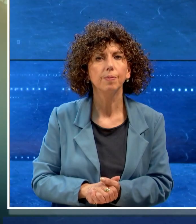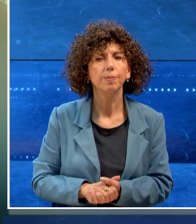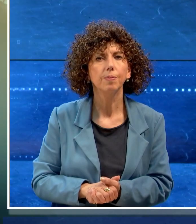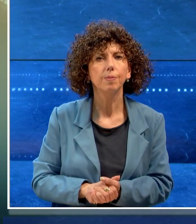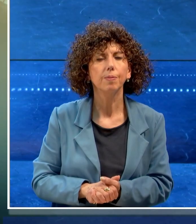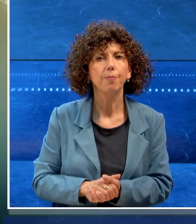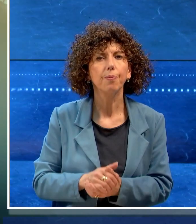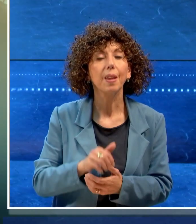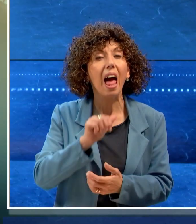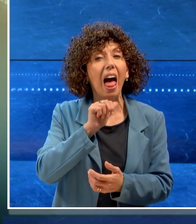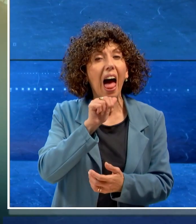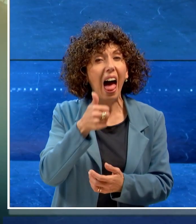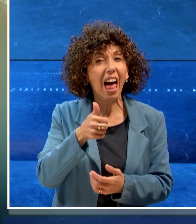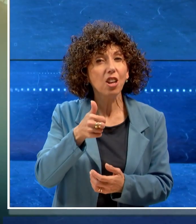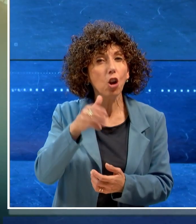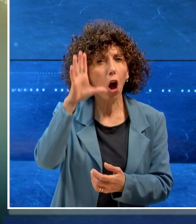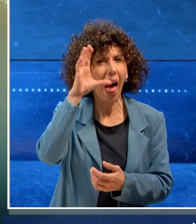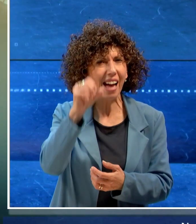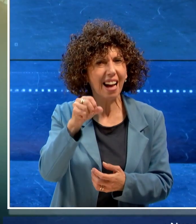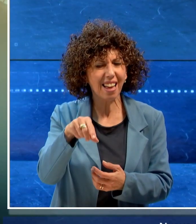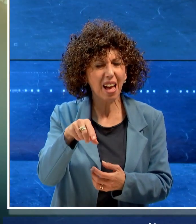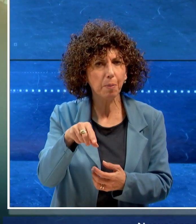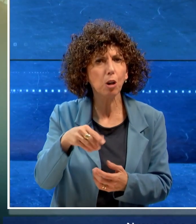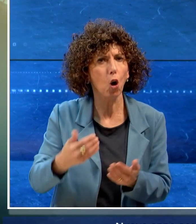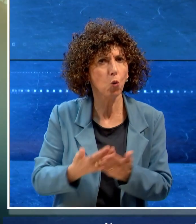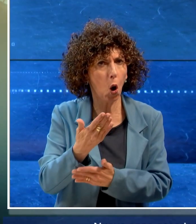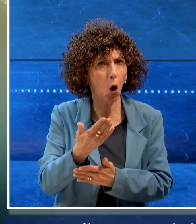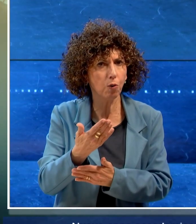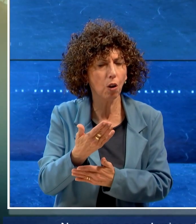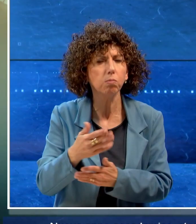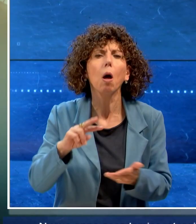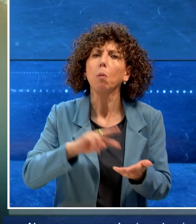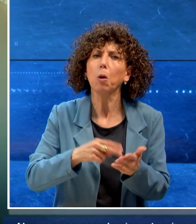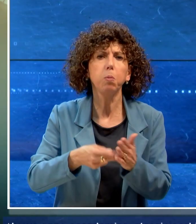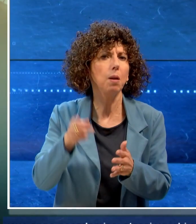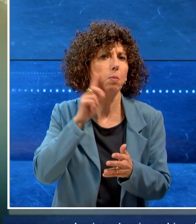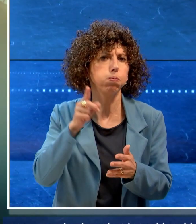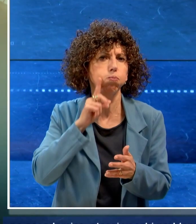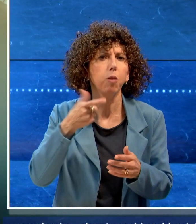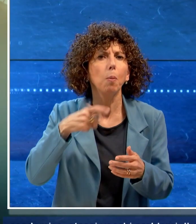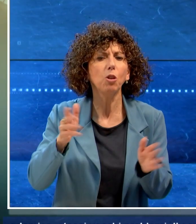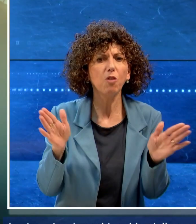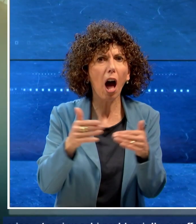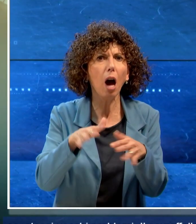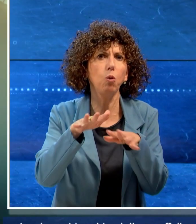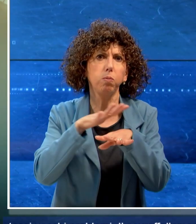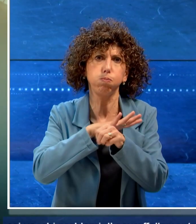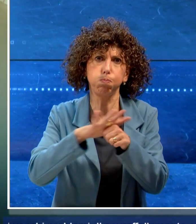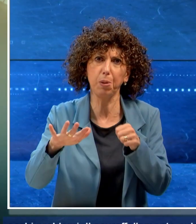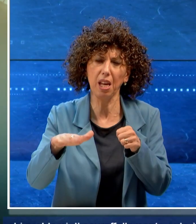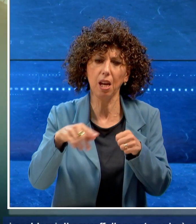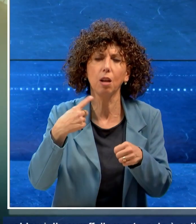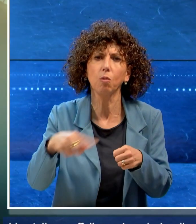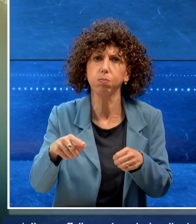Nuovo anno accademico, stessi vecchi problemi, il sovraffollamento delle aule è soltanto una delle problematiche